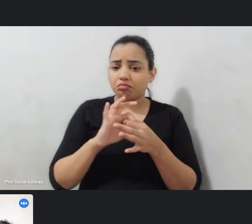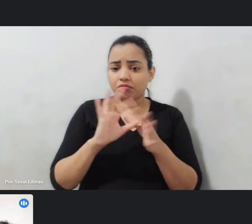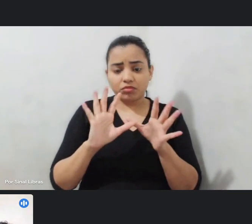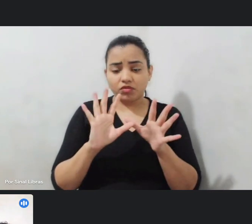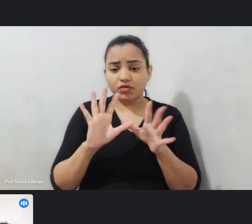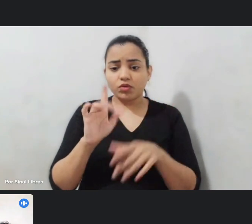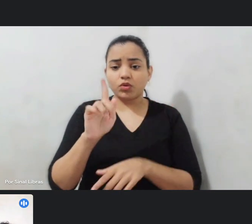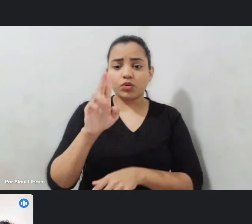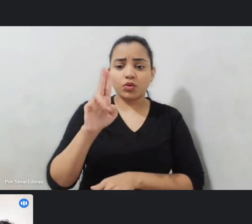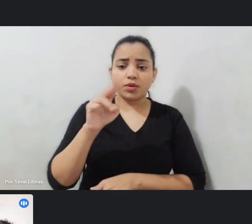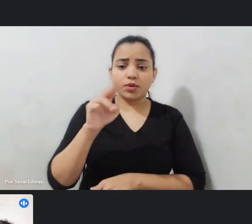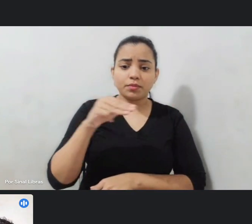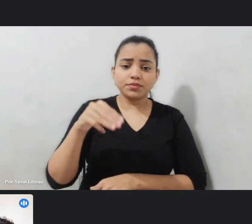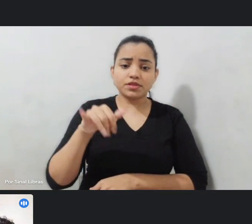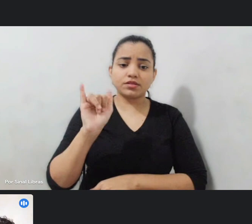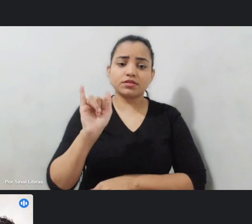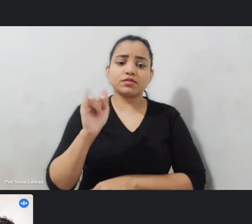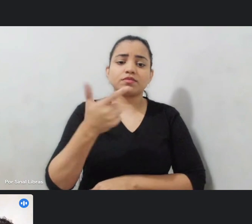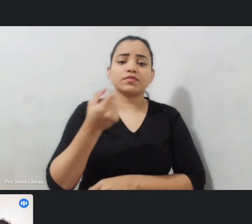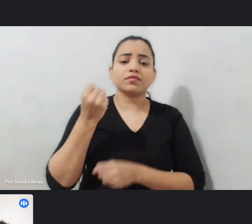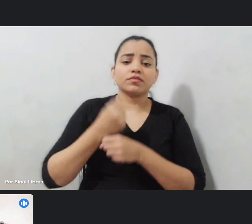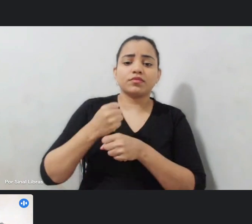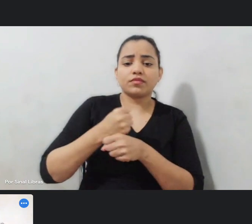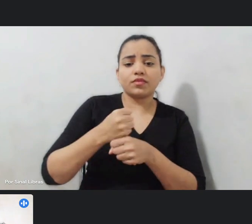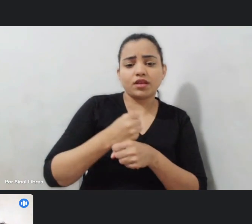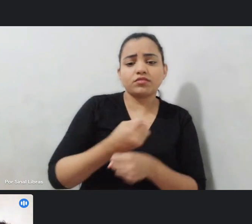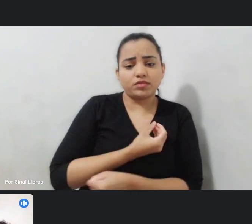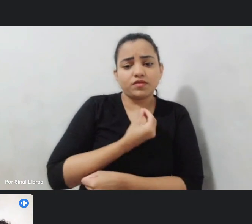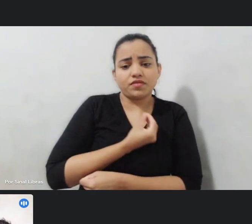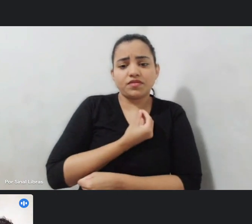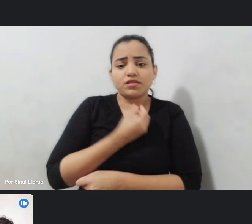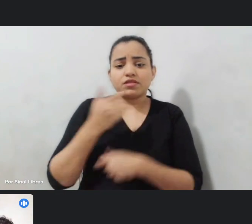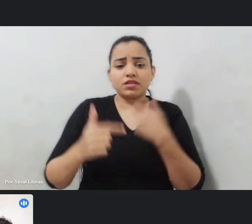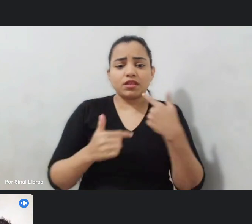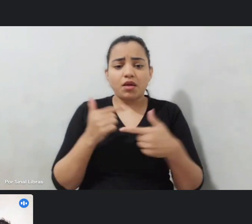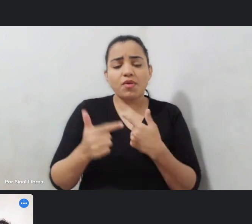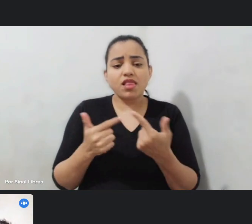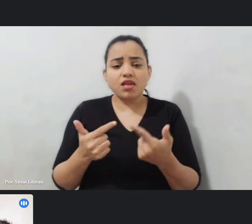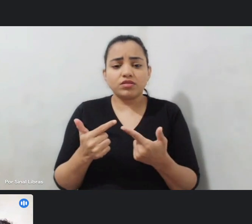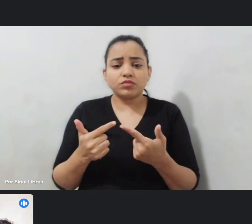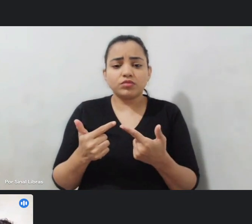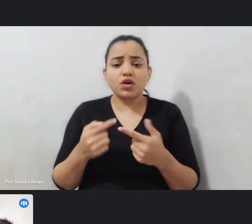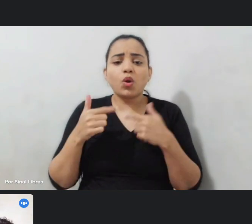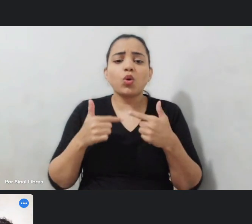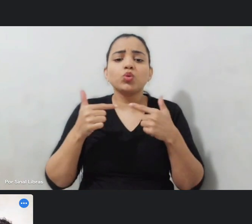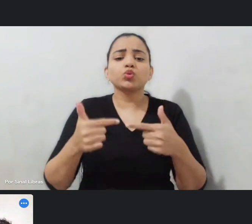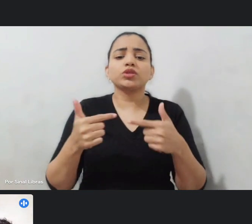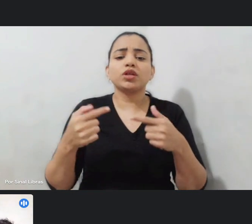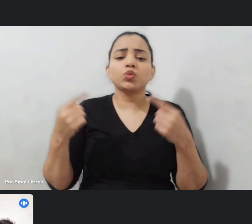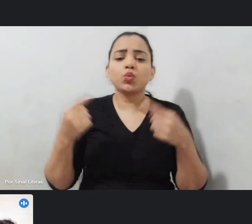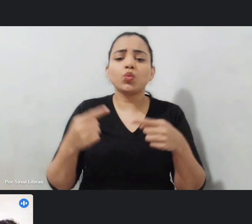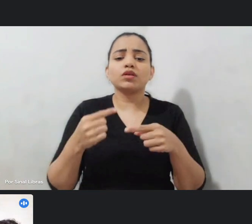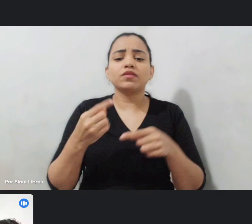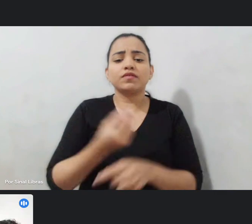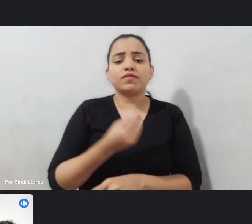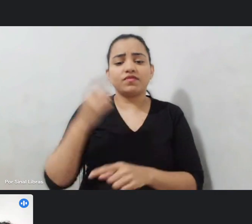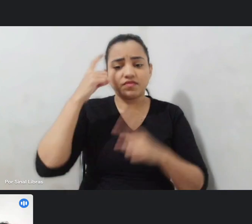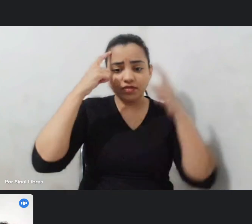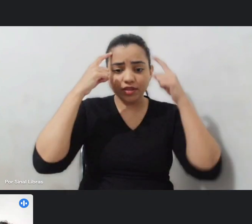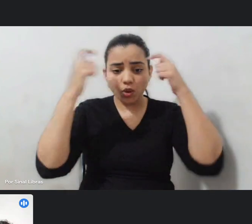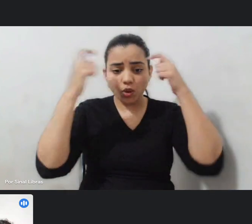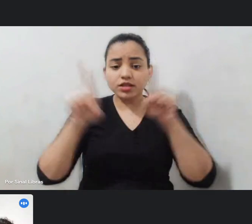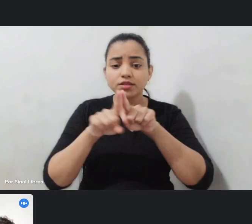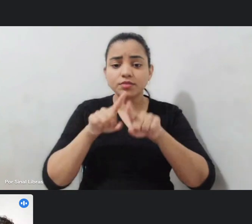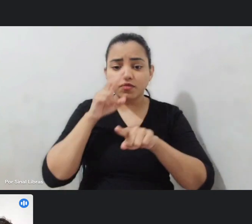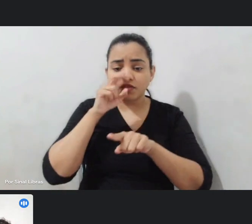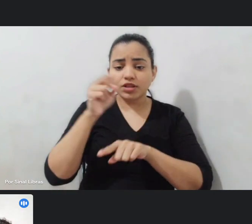sempre o enfrentamento né as violências e também o fortalecimento da cultura né e a participação das mulheres